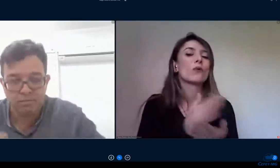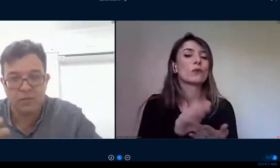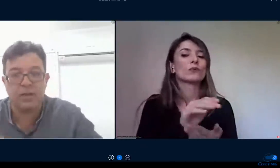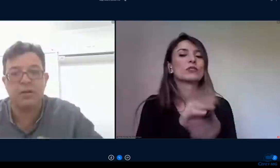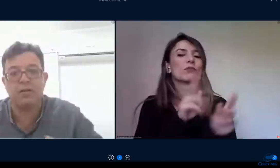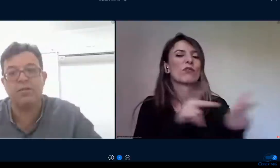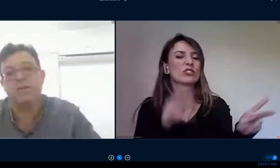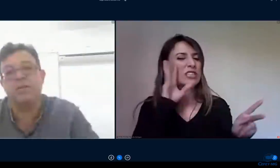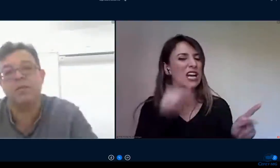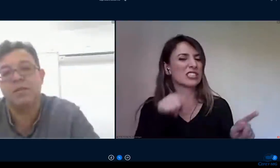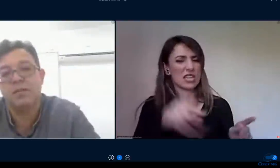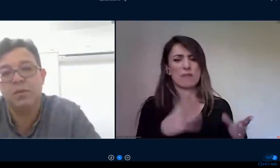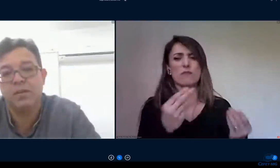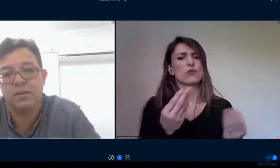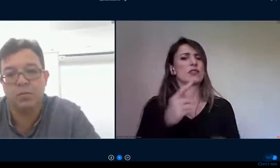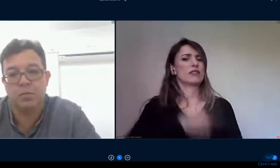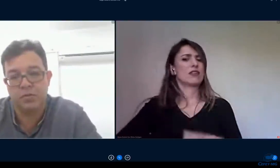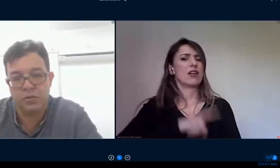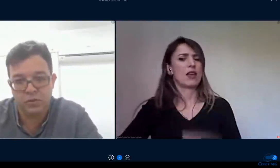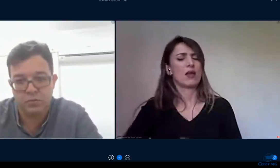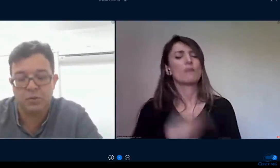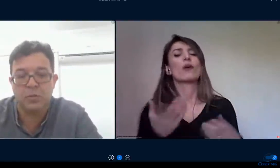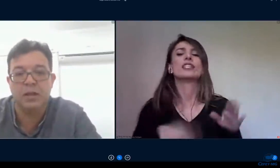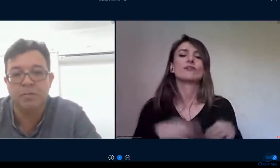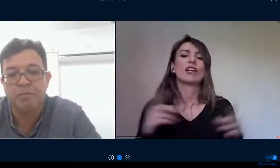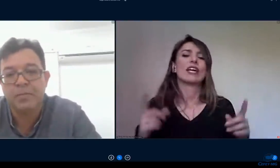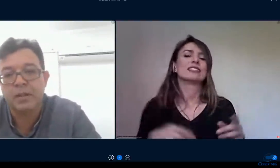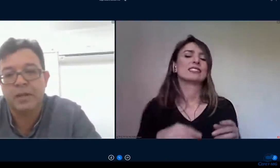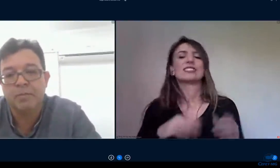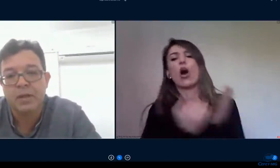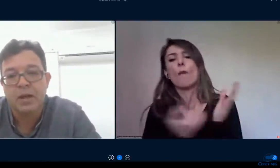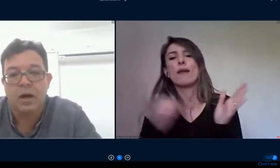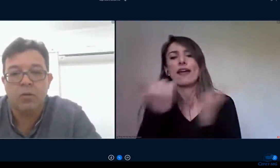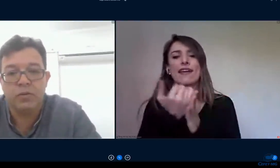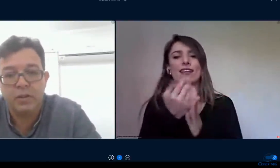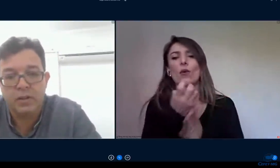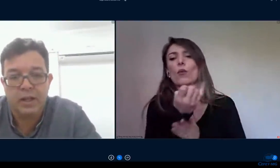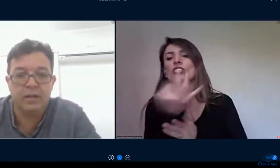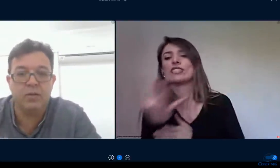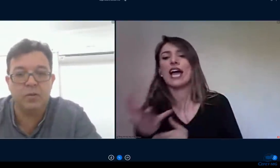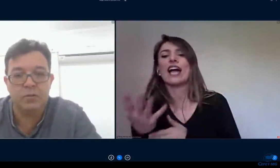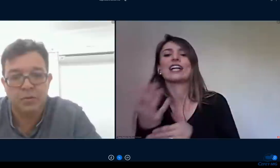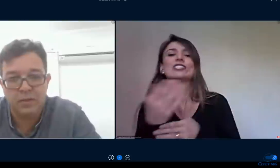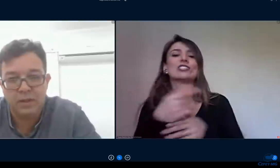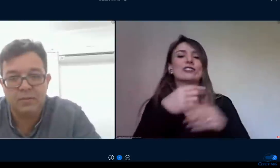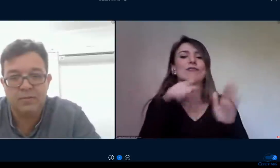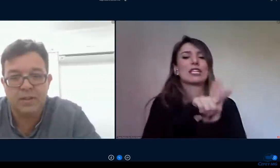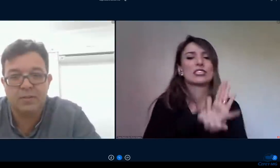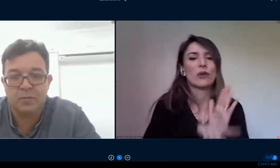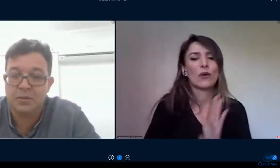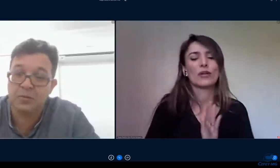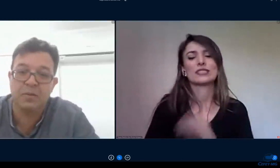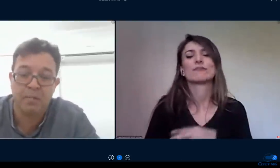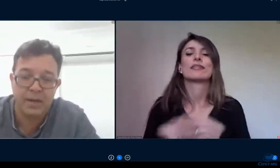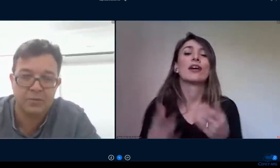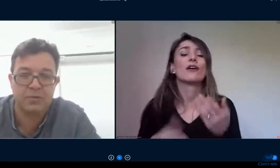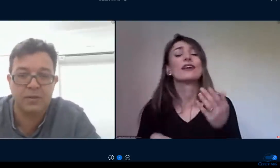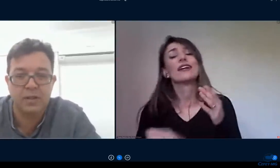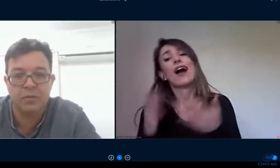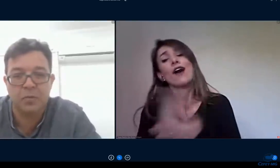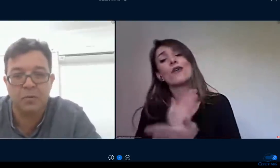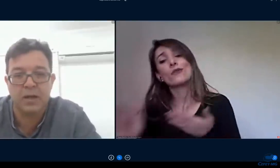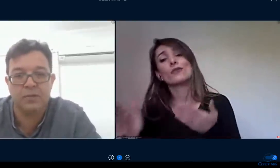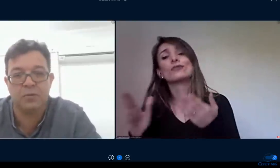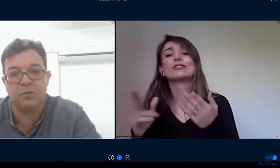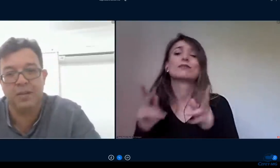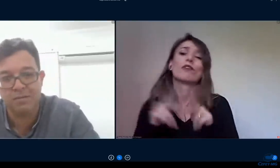a gente tem que toda hora fazer uma sensibilização para o professor diminuir né alguns entendem outros não né como diz os empáticos